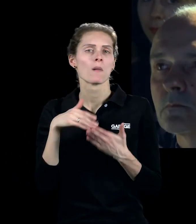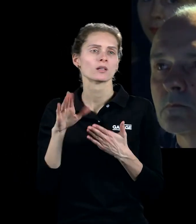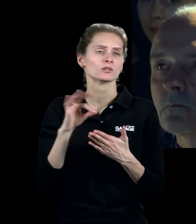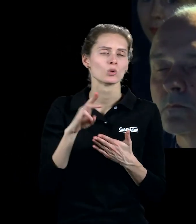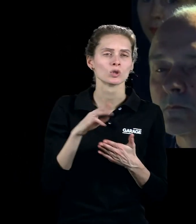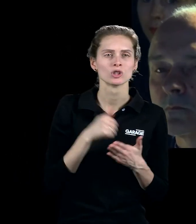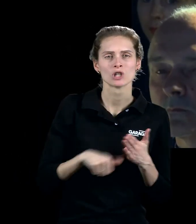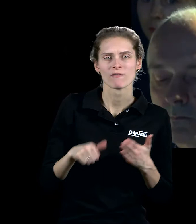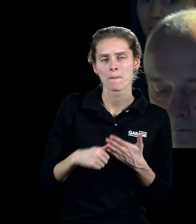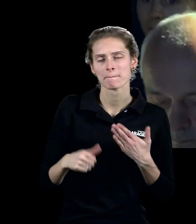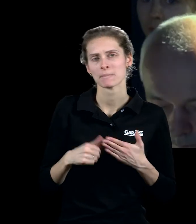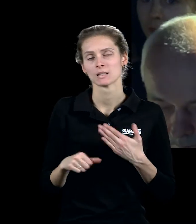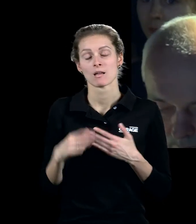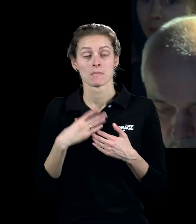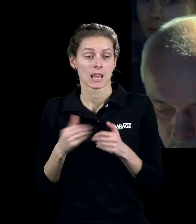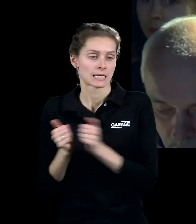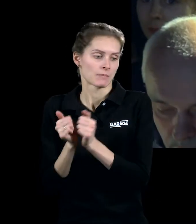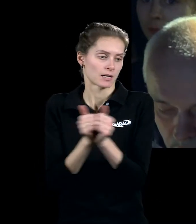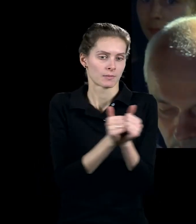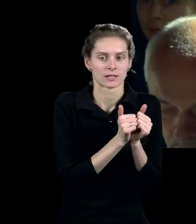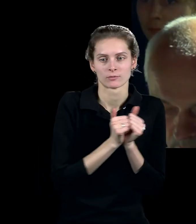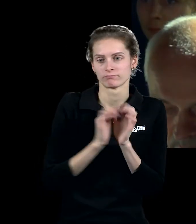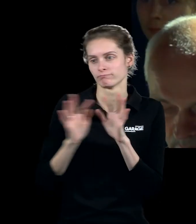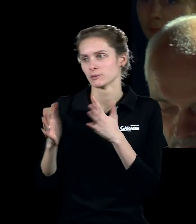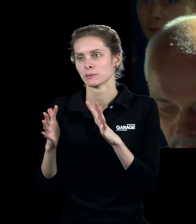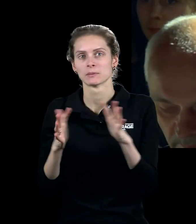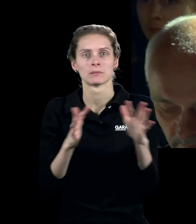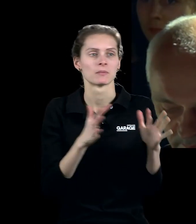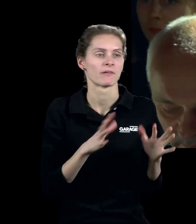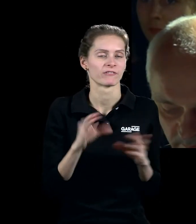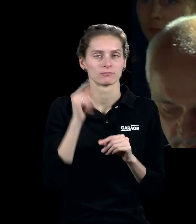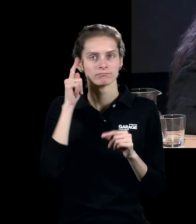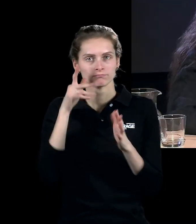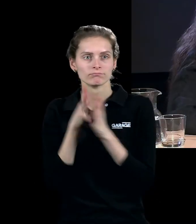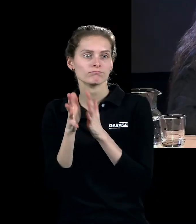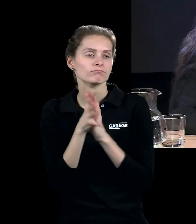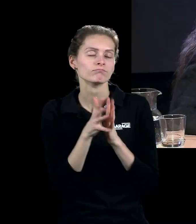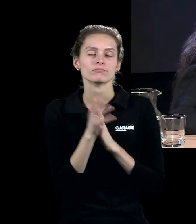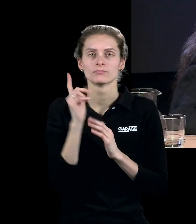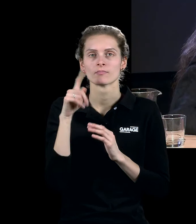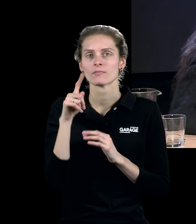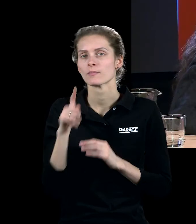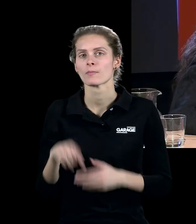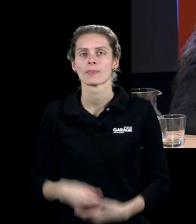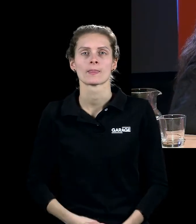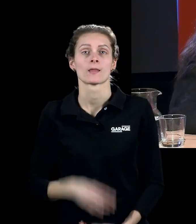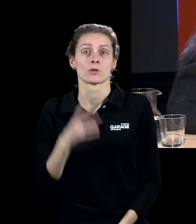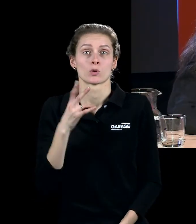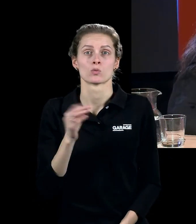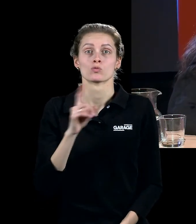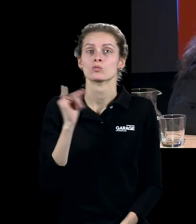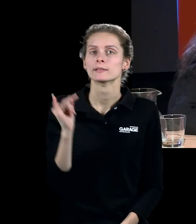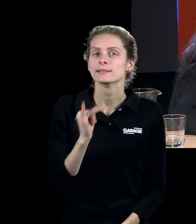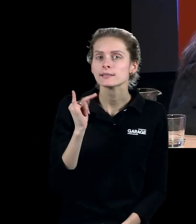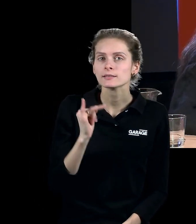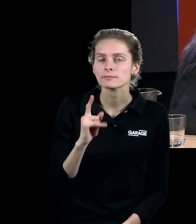всё это происходило рядом, все были в курсе всего событий, но, пожалуй, то, что интересно, что всё